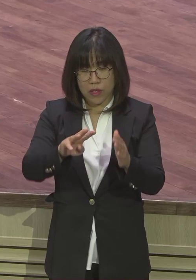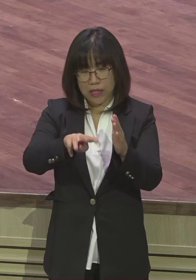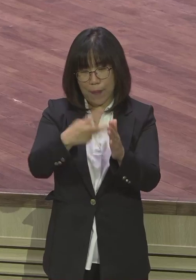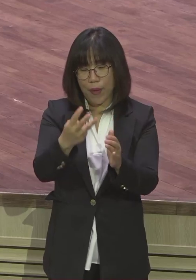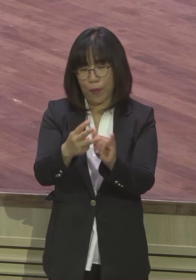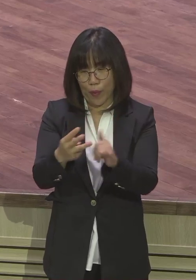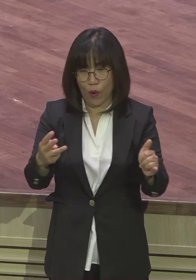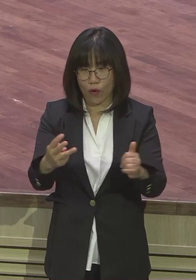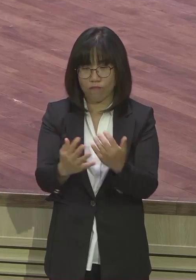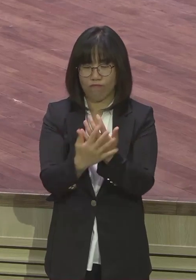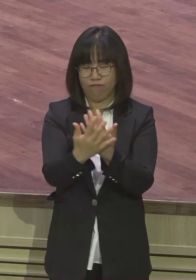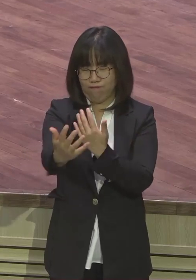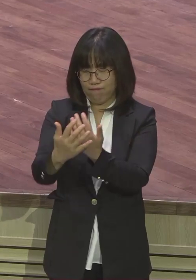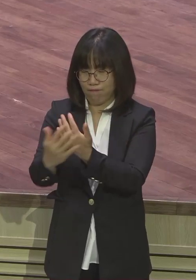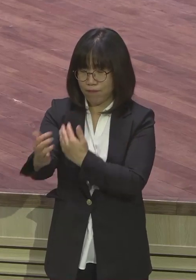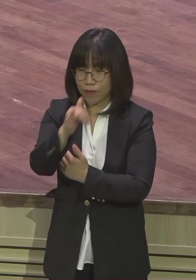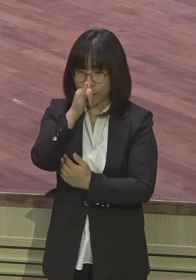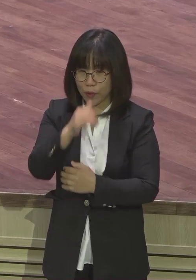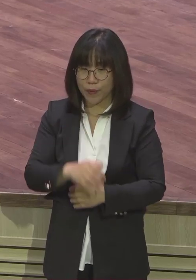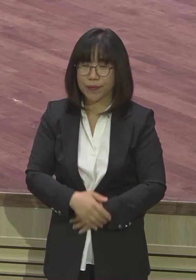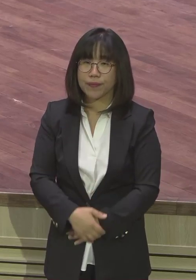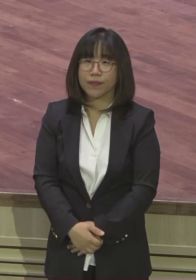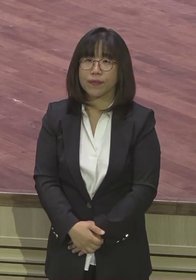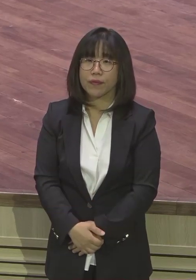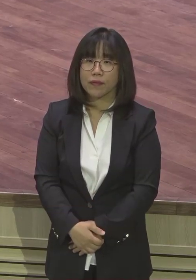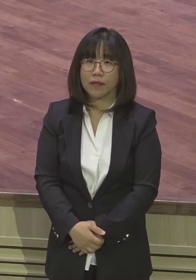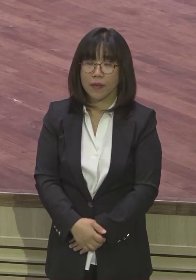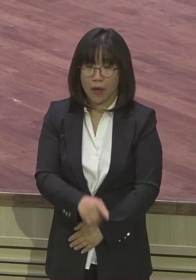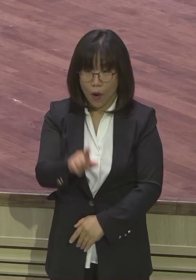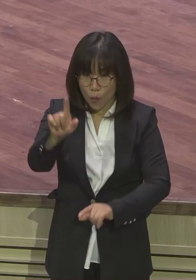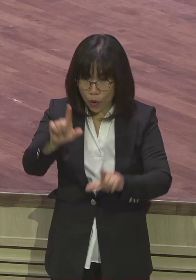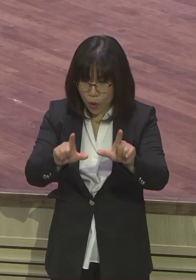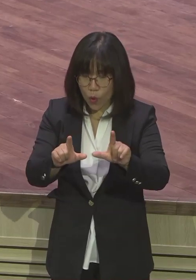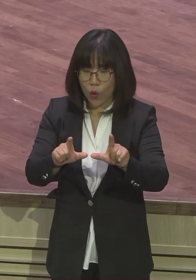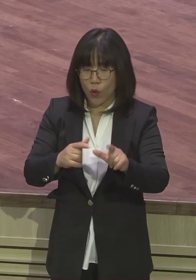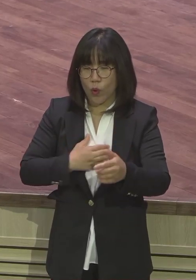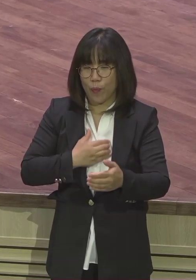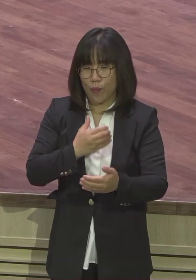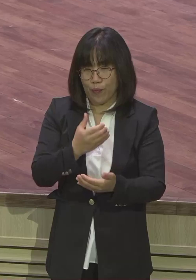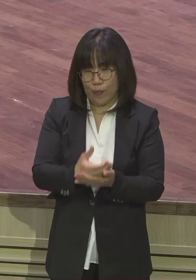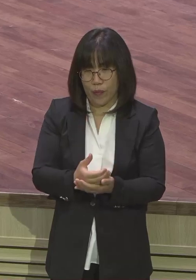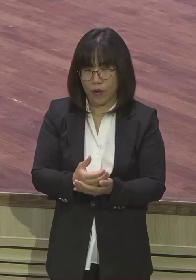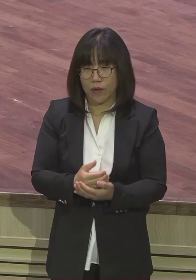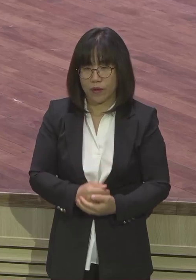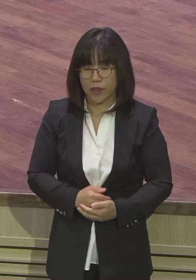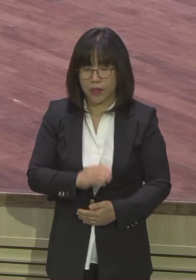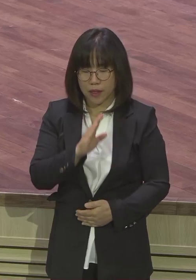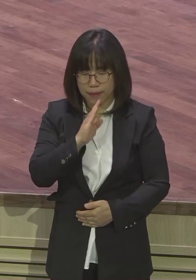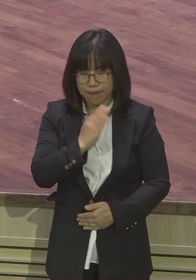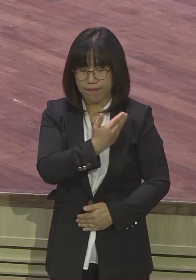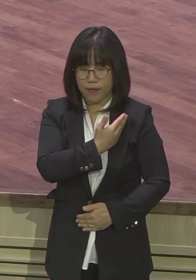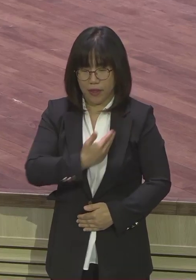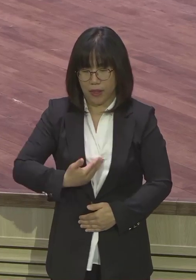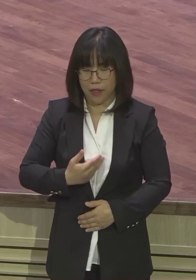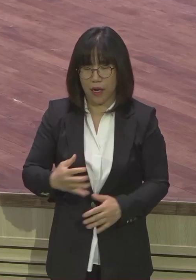아주 진짜 제가 너무 감격했어요 이런 제자들이 뭐 있으니 이 교회가 될 수밖에 없지 아멘